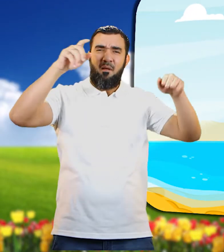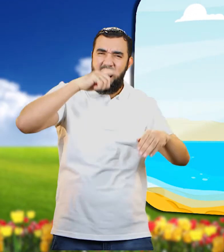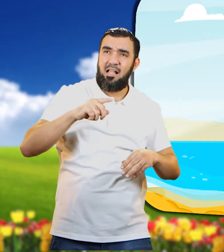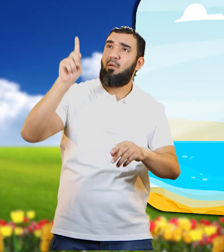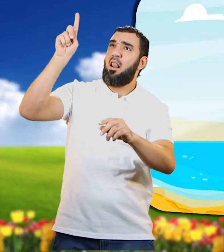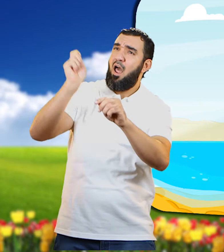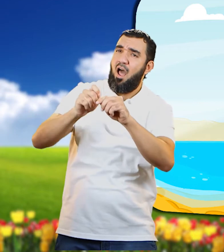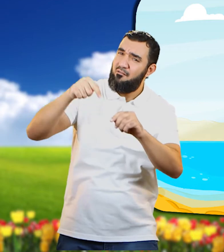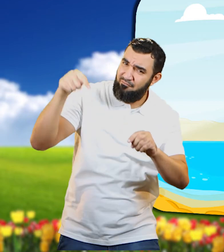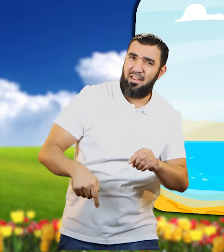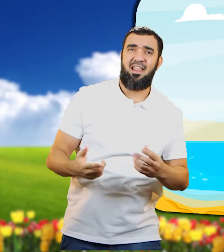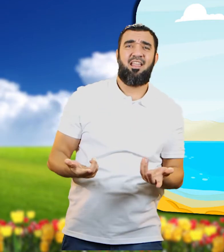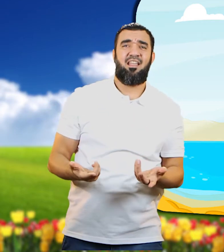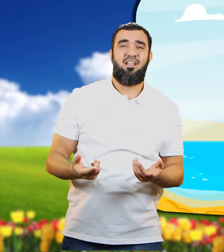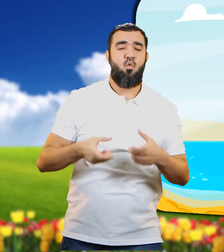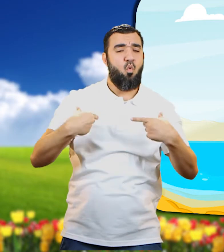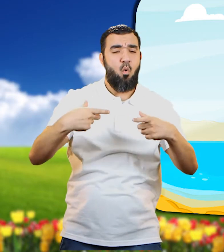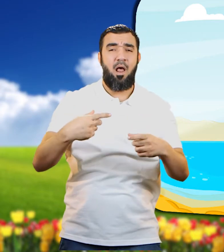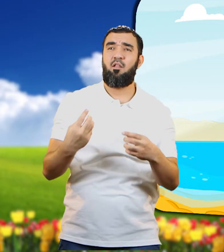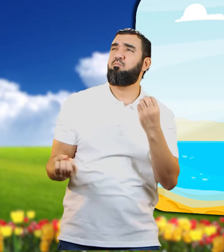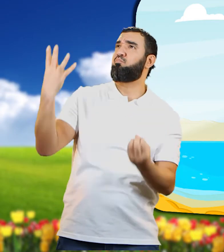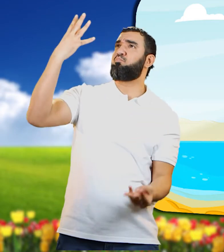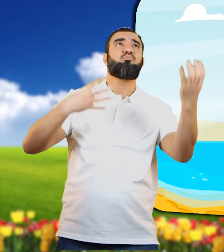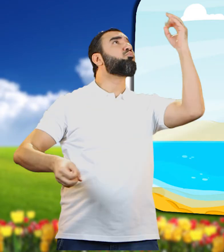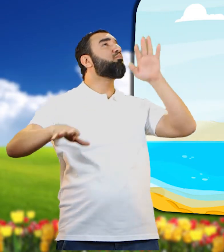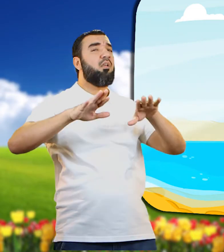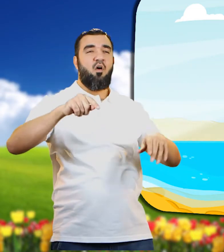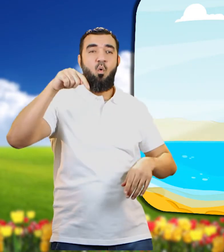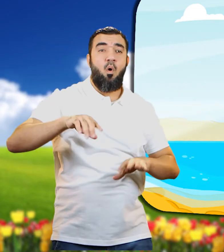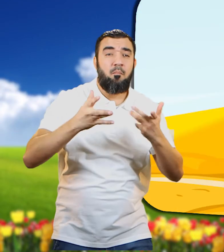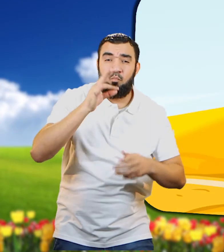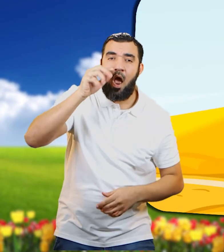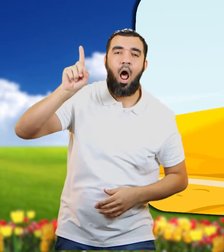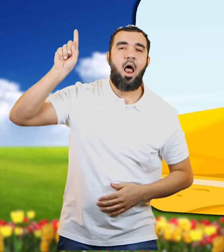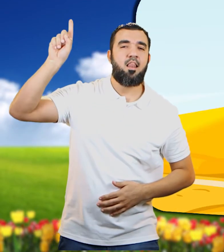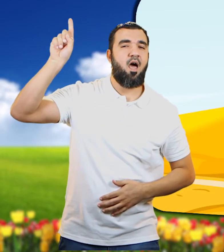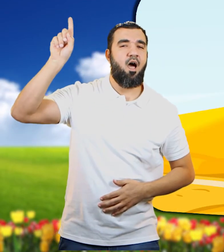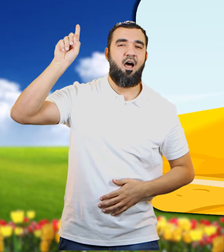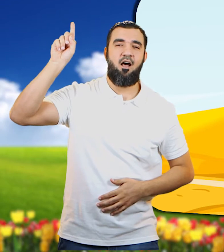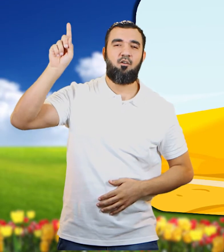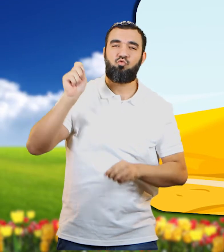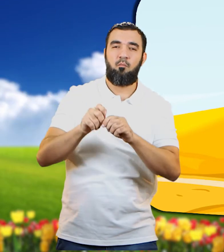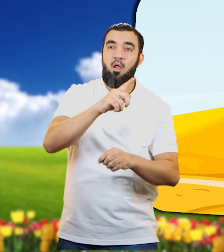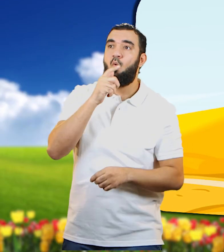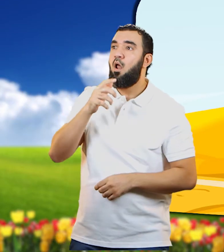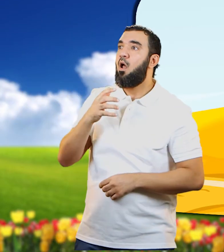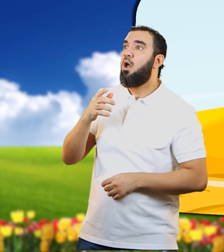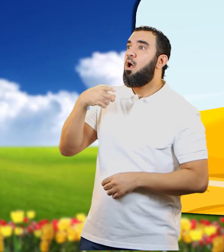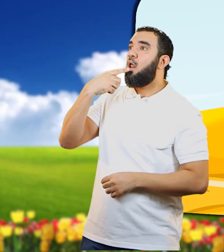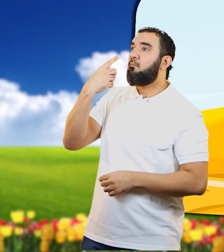وانه لا بد لها من خالق وهو الله سبحانه نعم صدقت كلامك معقول